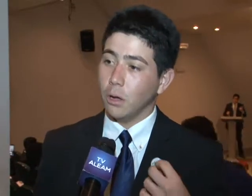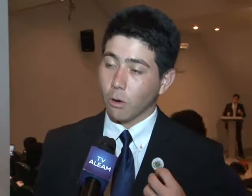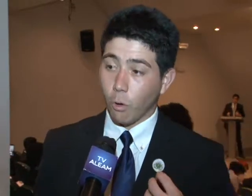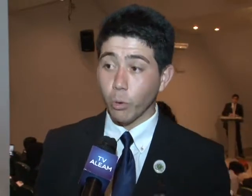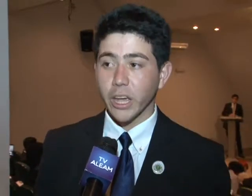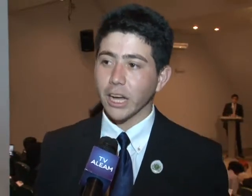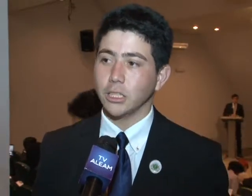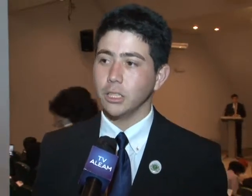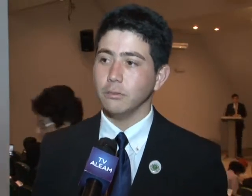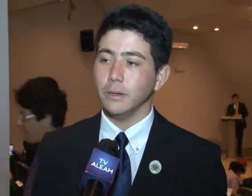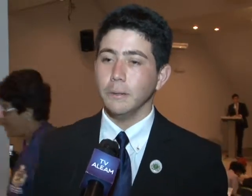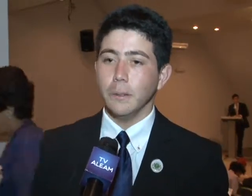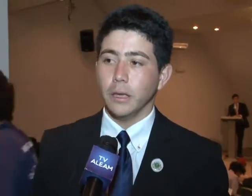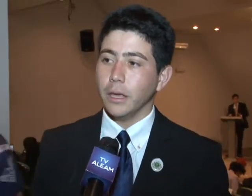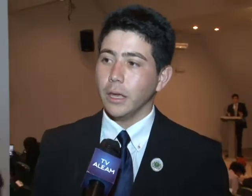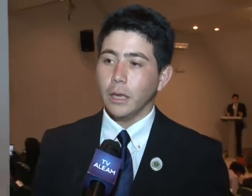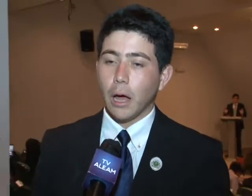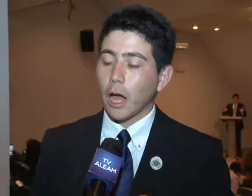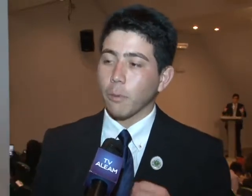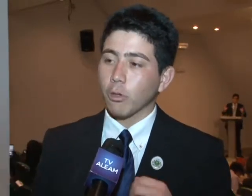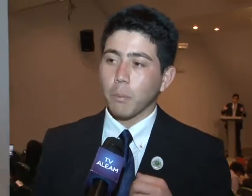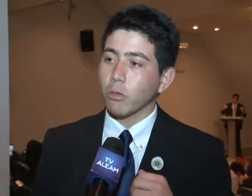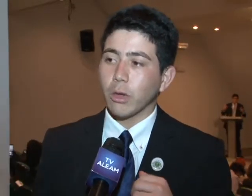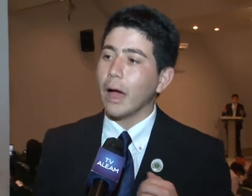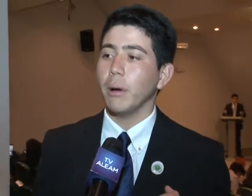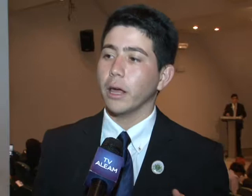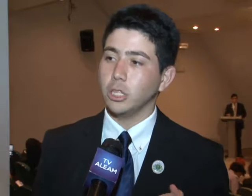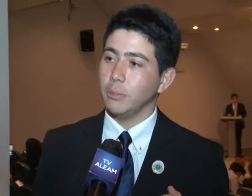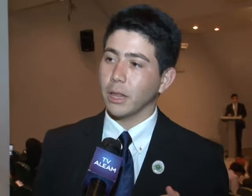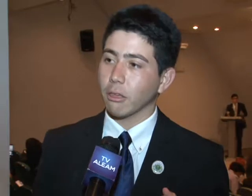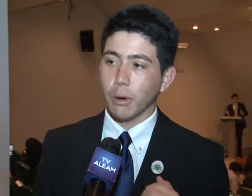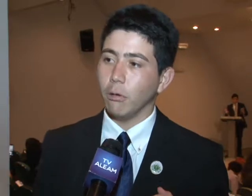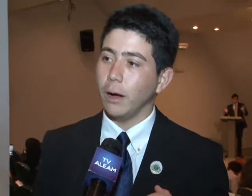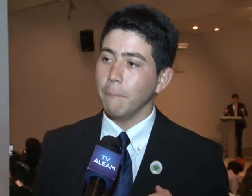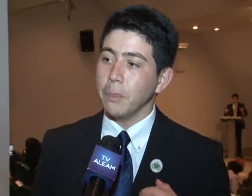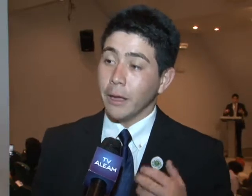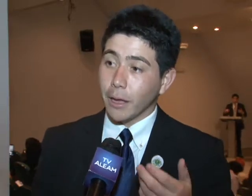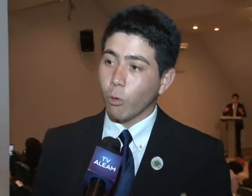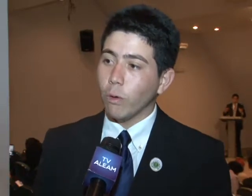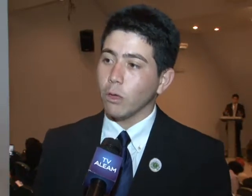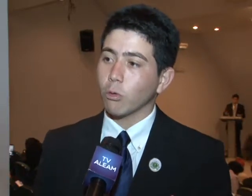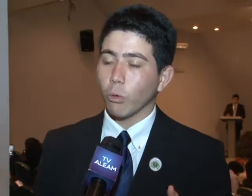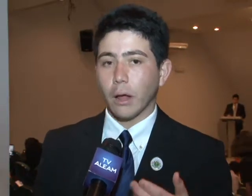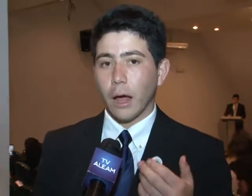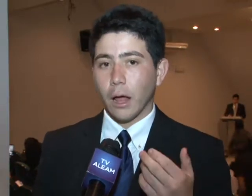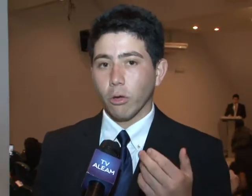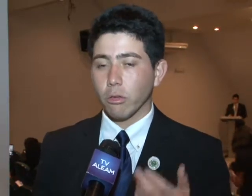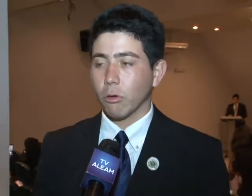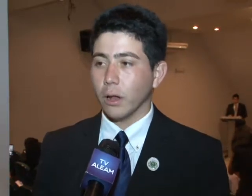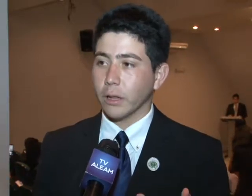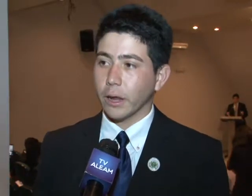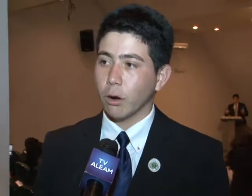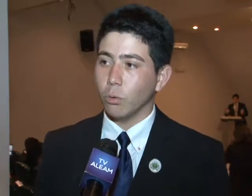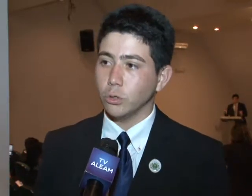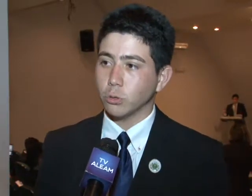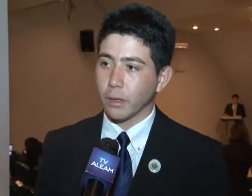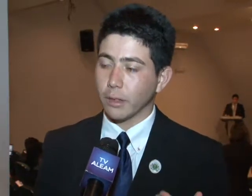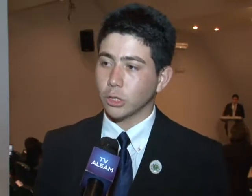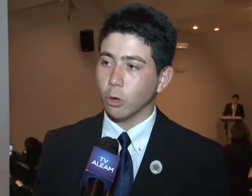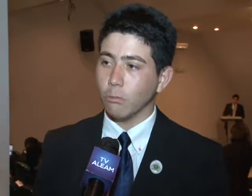comunicativa. E as pessoas pensam que há uma grande limitação, mas não há. Com isso, a nossa escola André Araújo, na Cidade Nova,